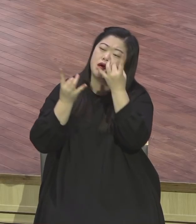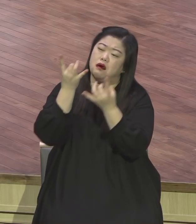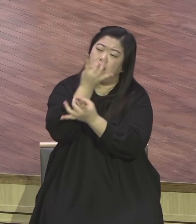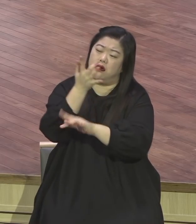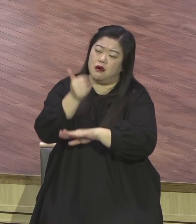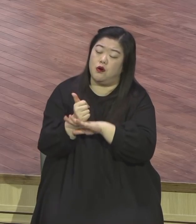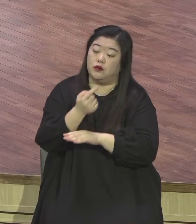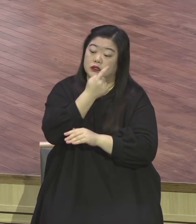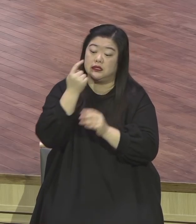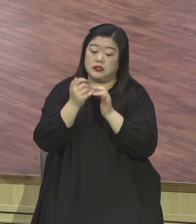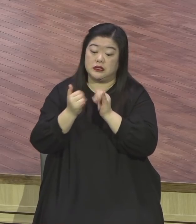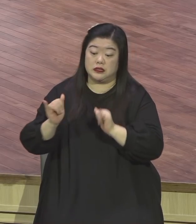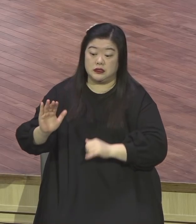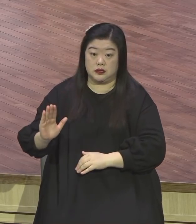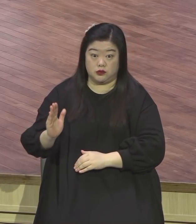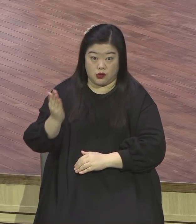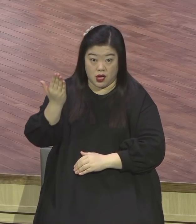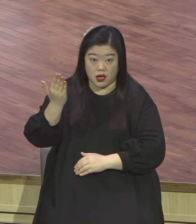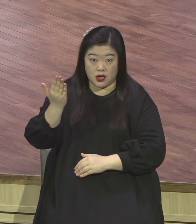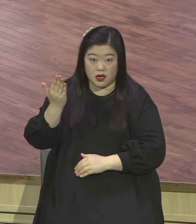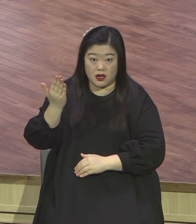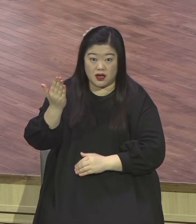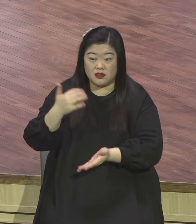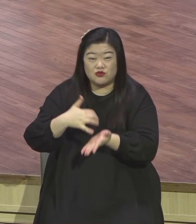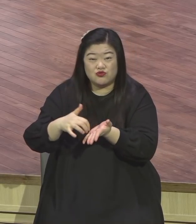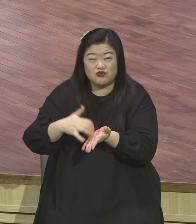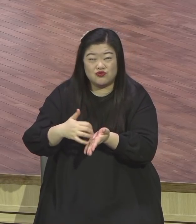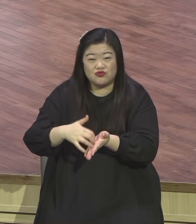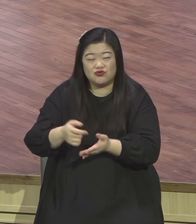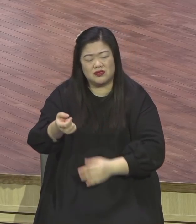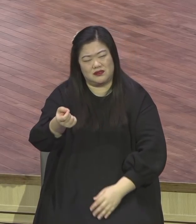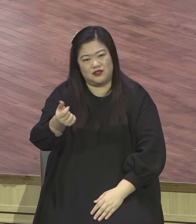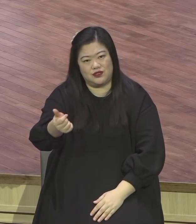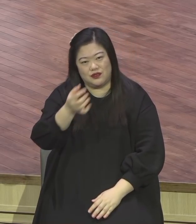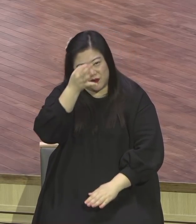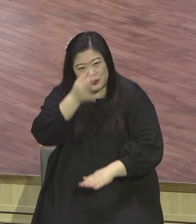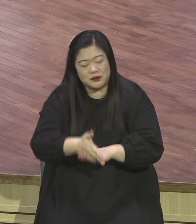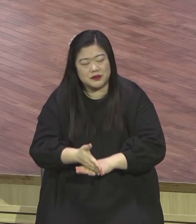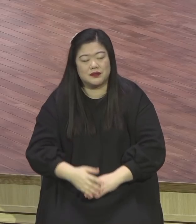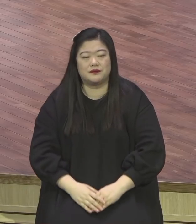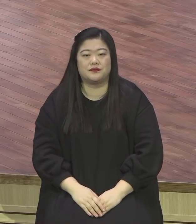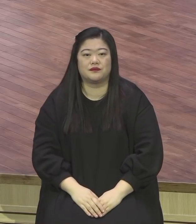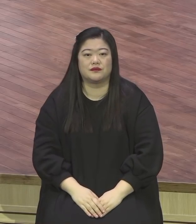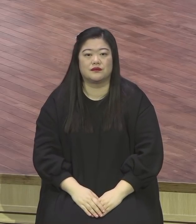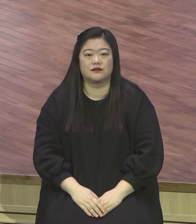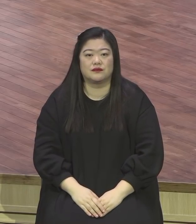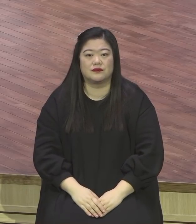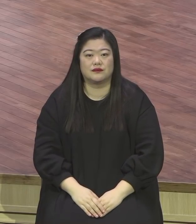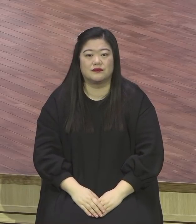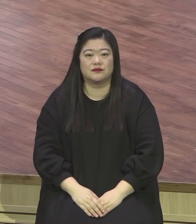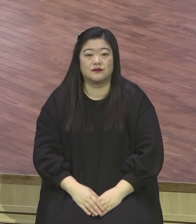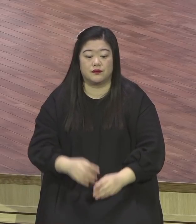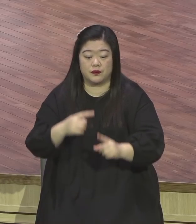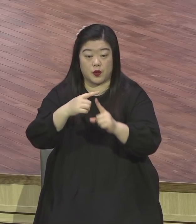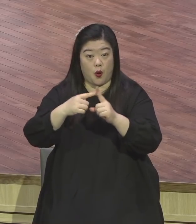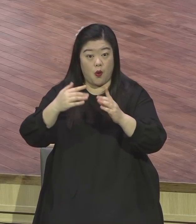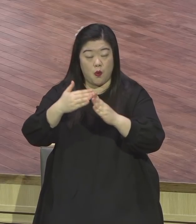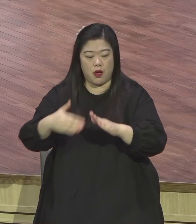사는 사람이 거의 없어요. 그냥 교회 다녀요. 그것도 힘들게 다녀요. 체험도